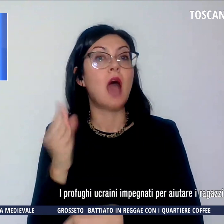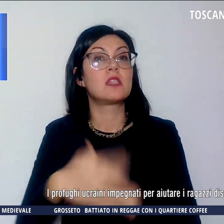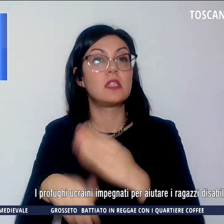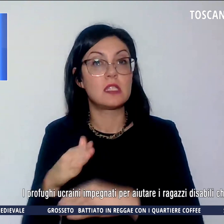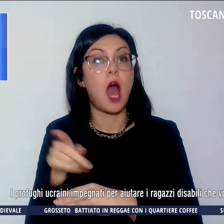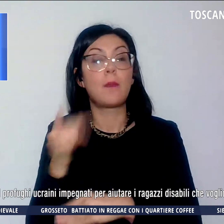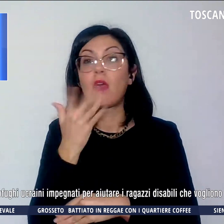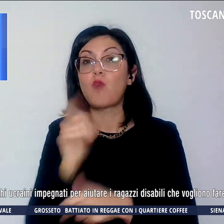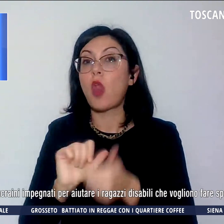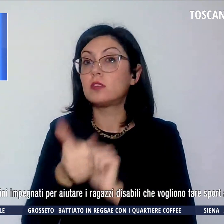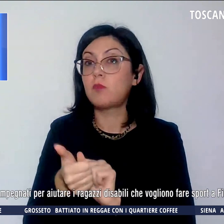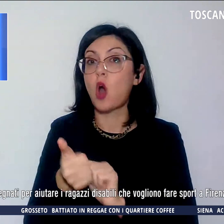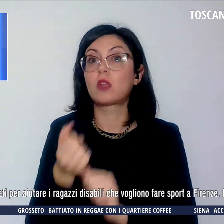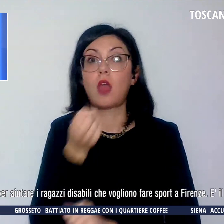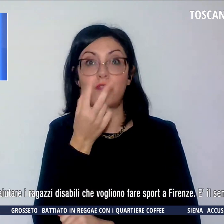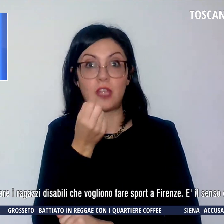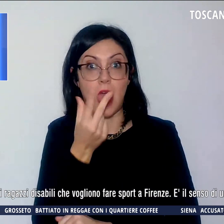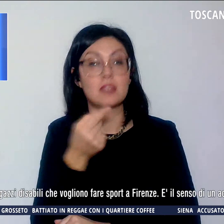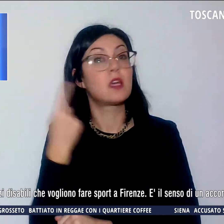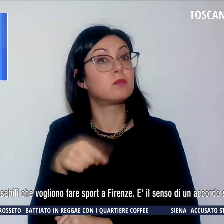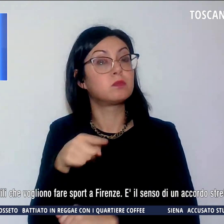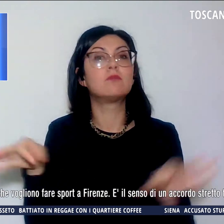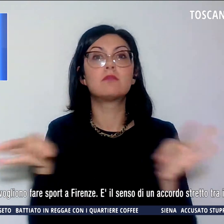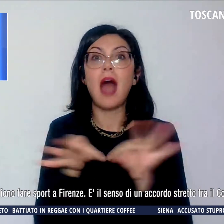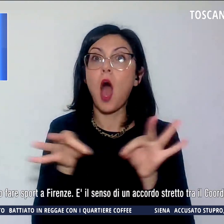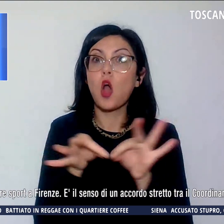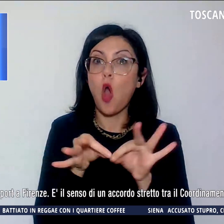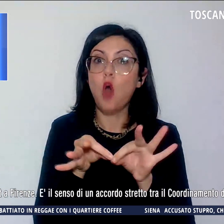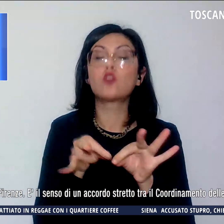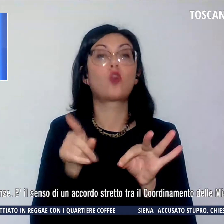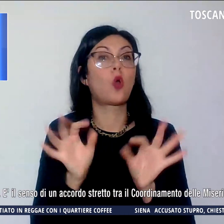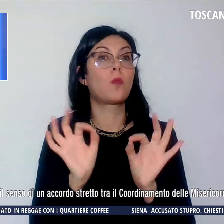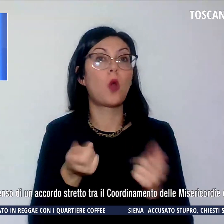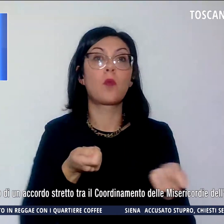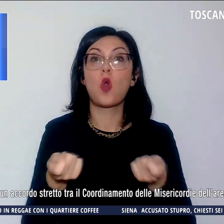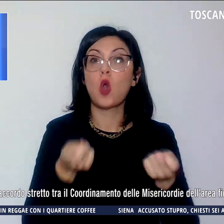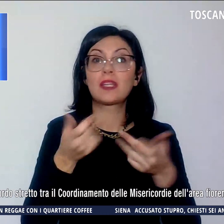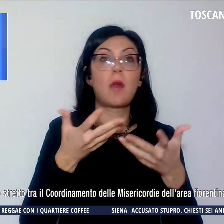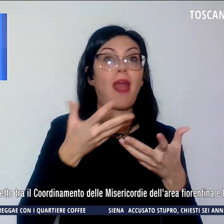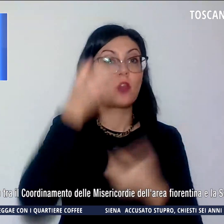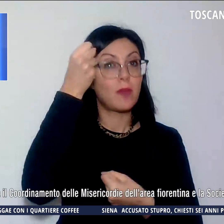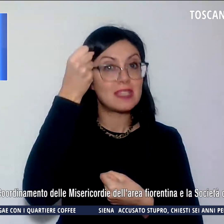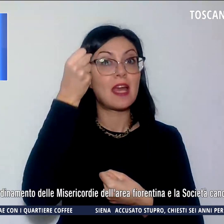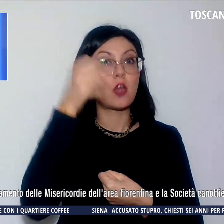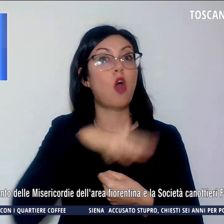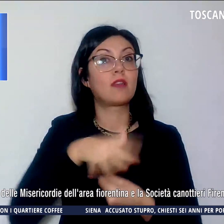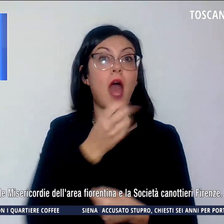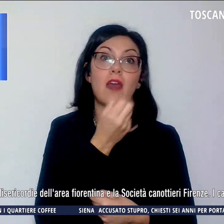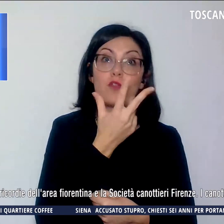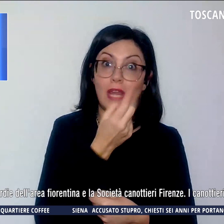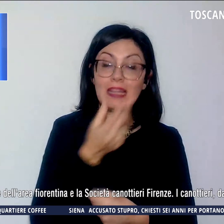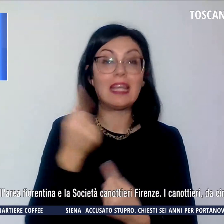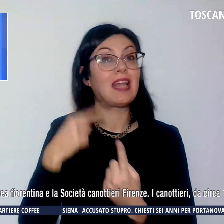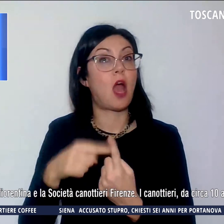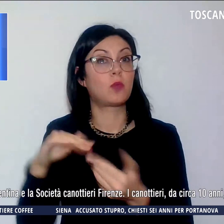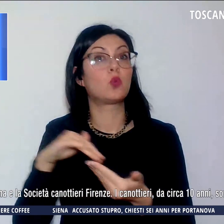È questo il senso di un accordo stretto tra il coordinamento delle misericordie dell'area fiorentina e la società